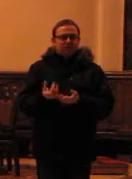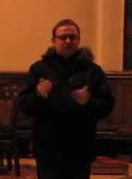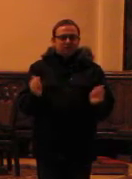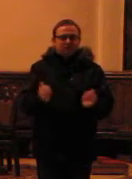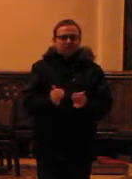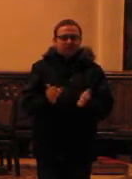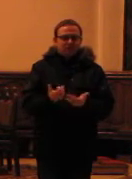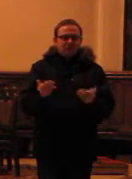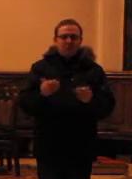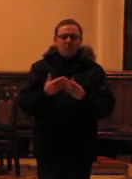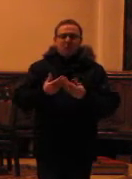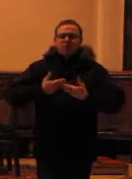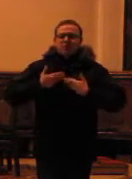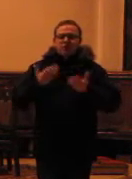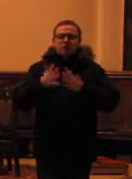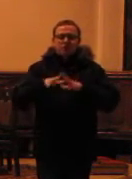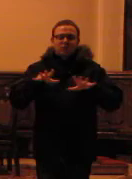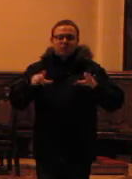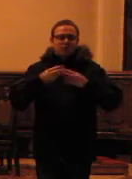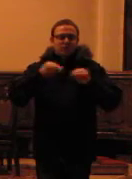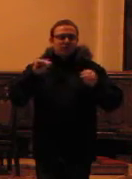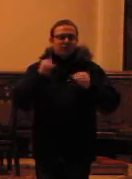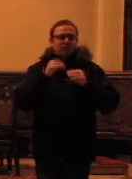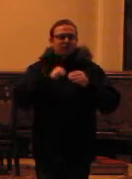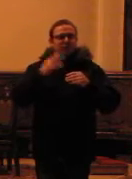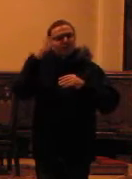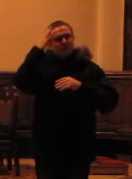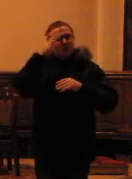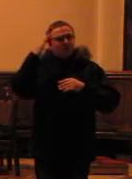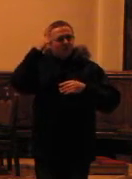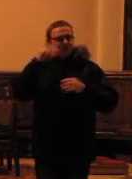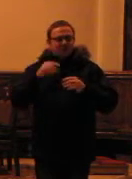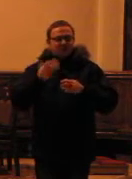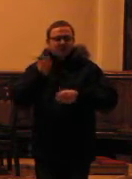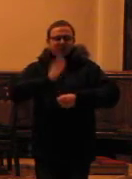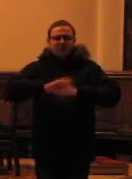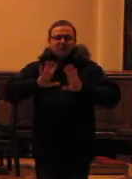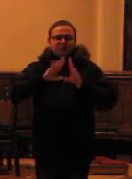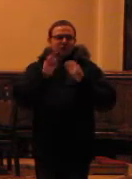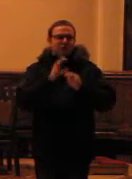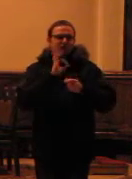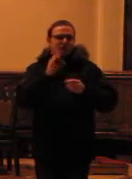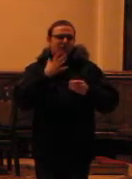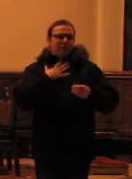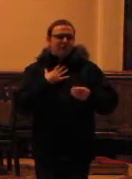dać dużo więcej, spłynąć sobie, pobrażyć, spełnić wszystkie Twoje pragnienia.